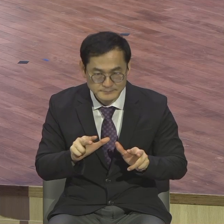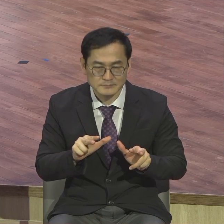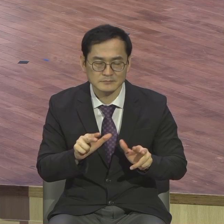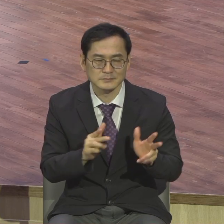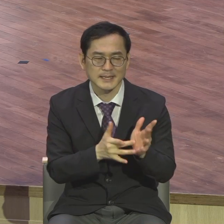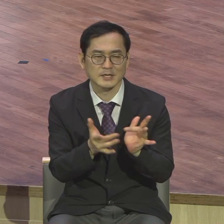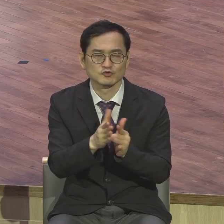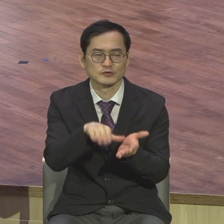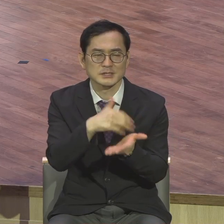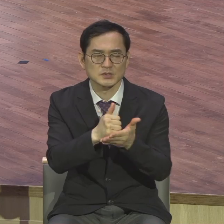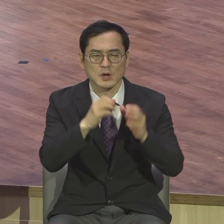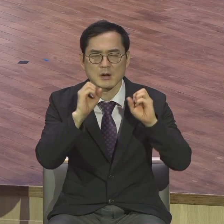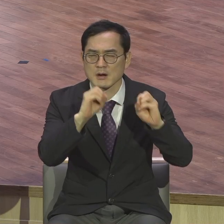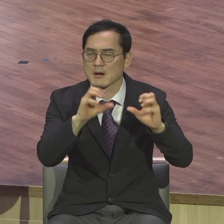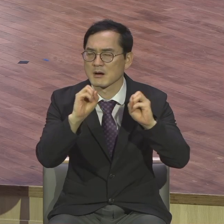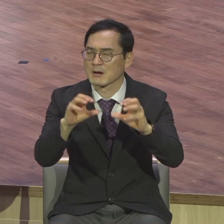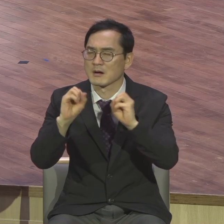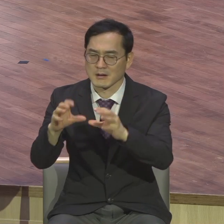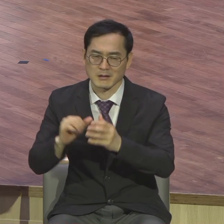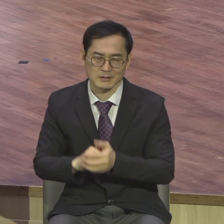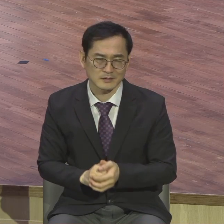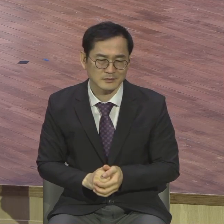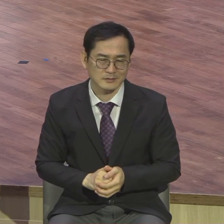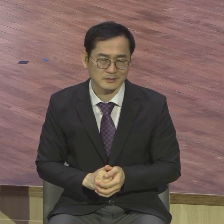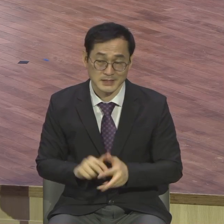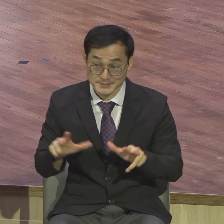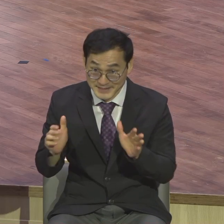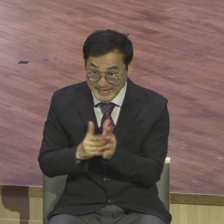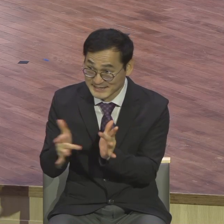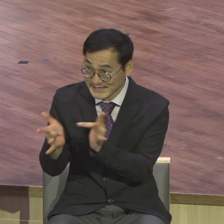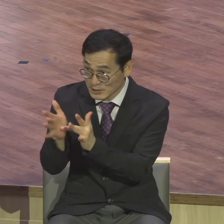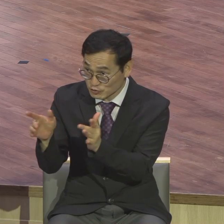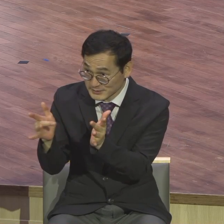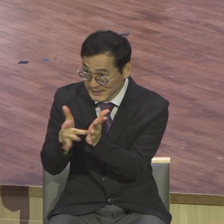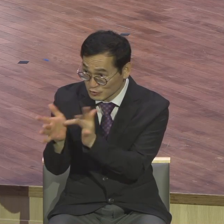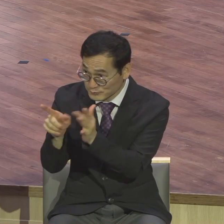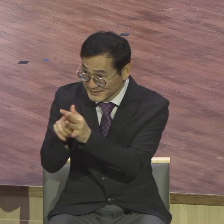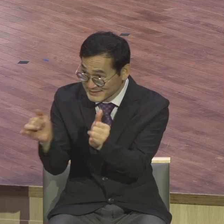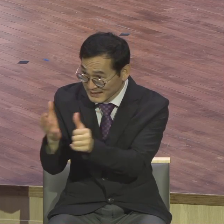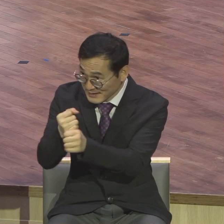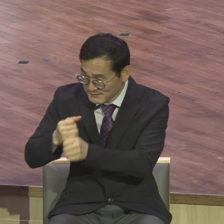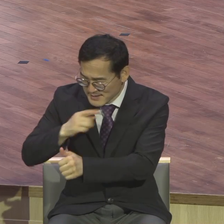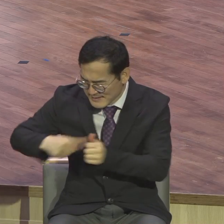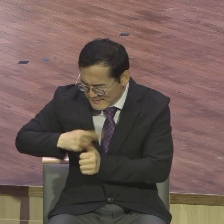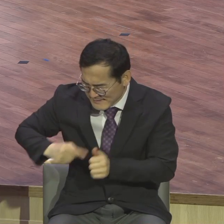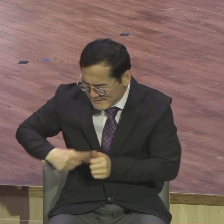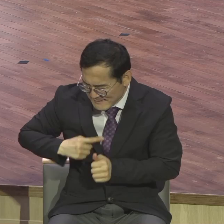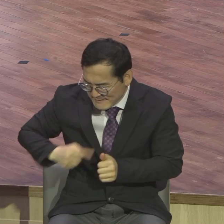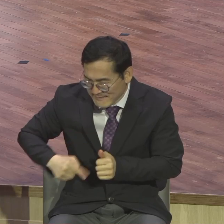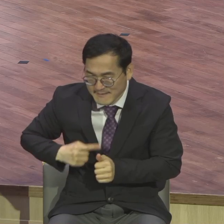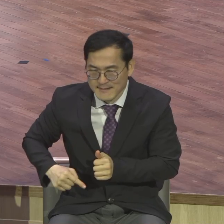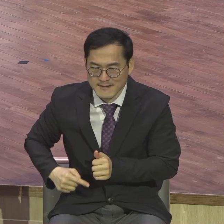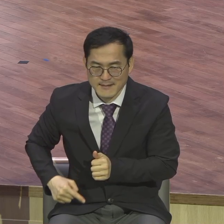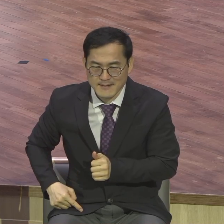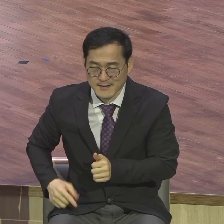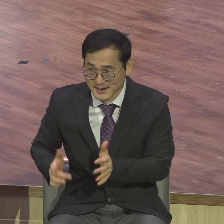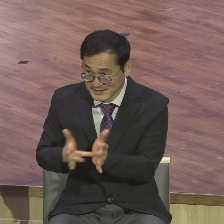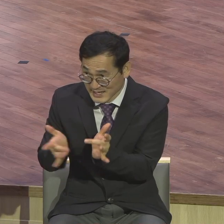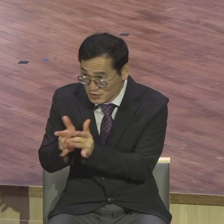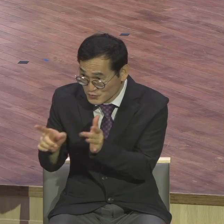왜냐 반대로 살았거든 예수 잡아 죽이려 가던 사람 예수당들 이 예수당들 하나님